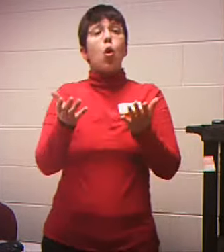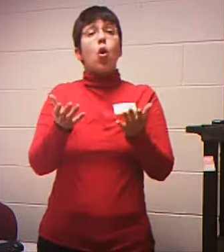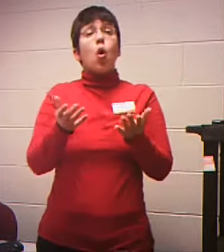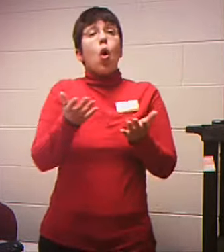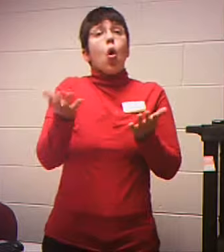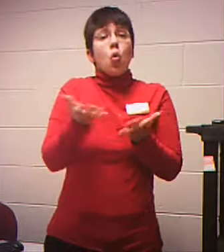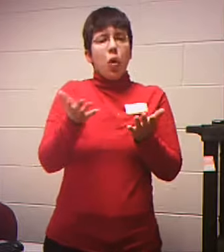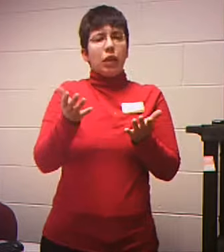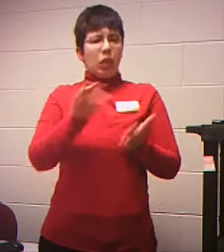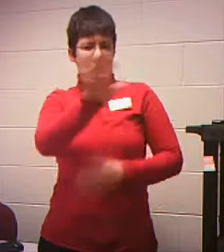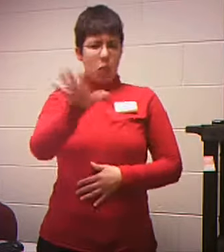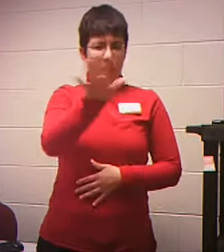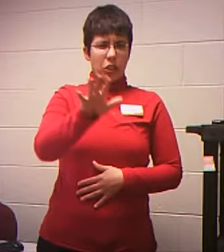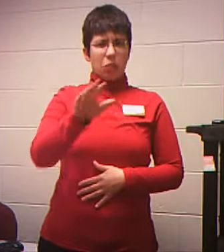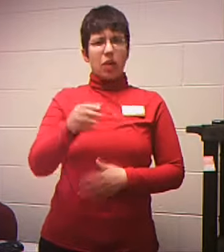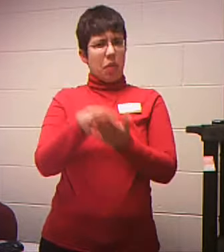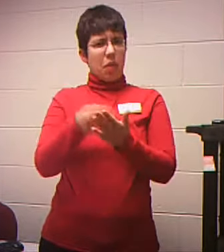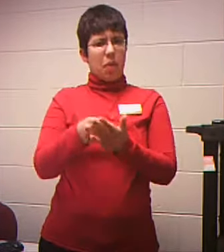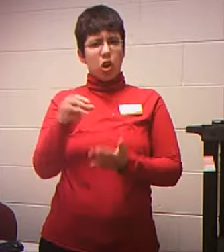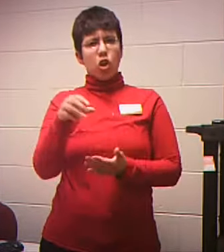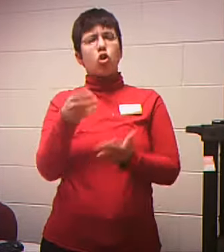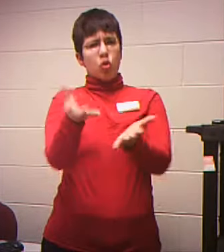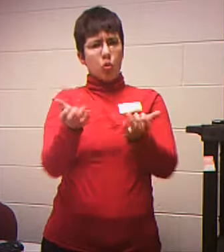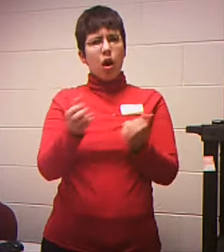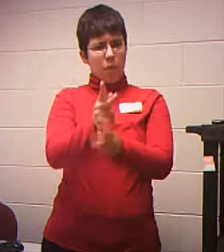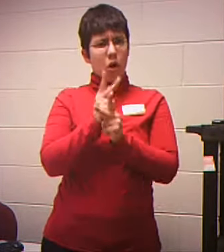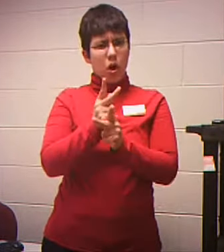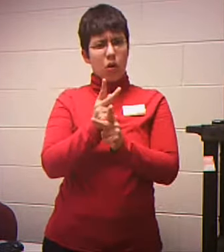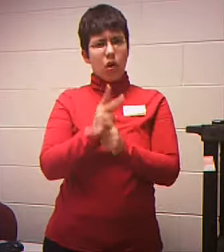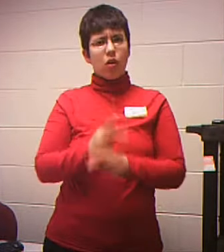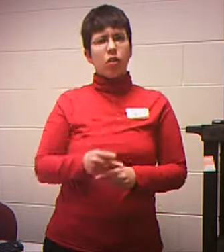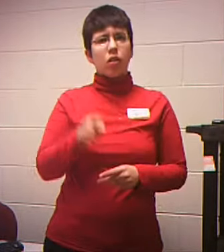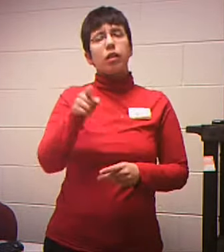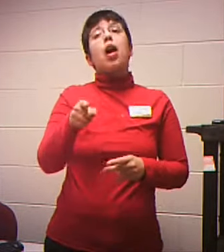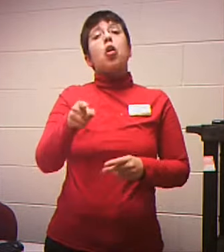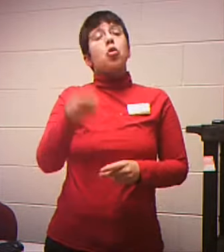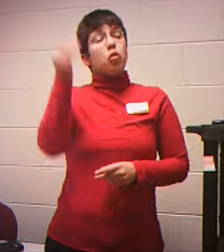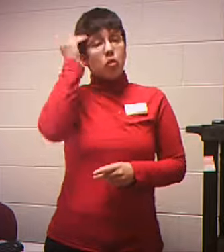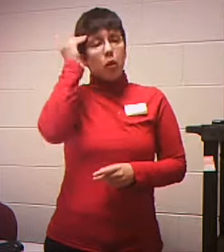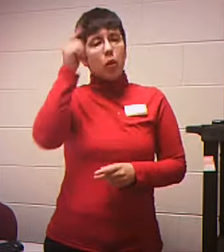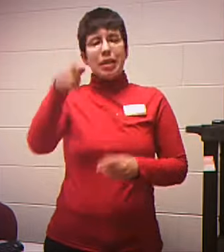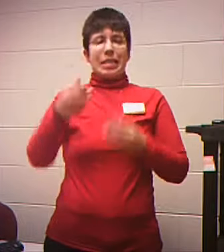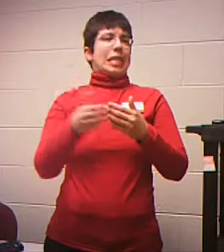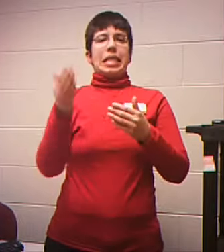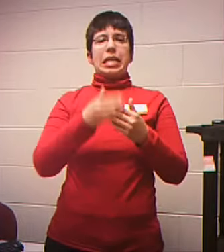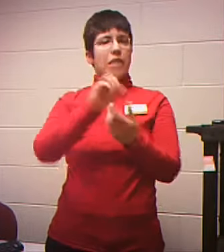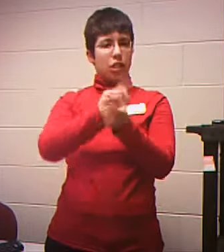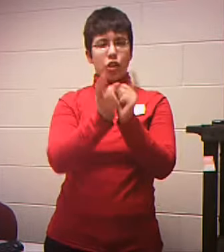approximate sales price The approximate down payment Now just know This can easily change So don't worry about it You don't even have to Put